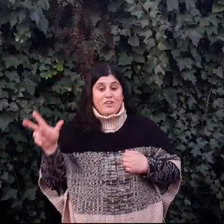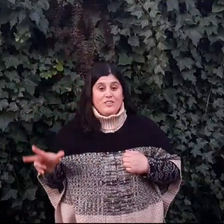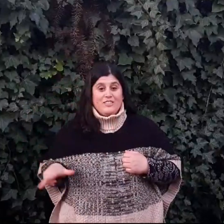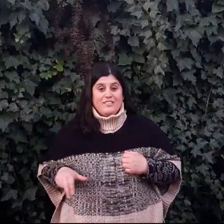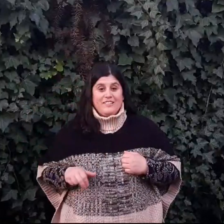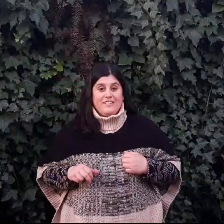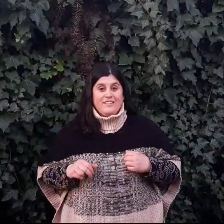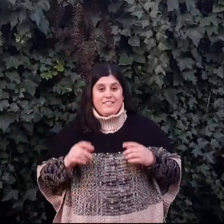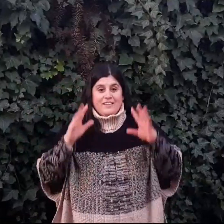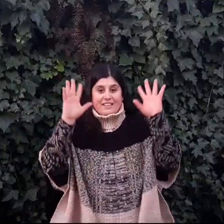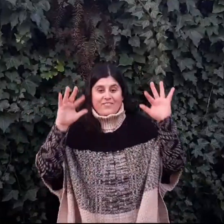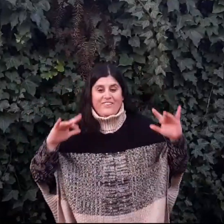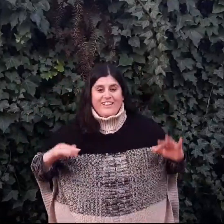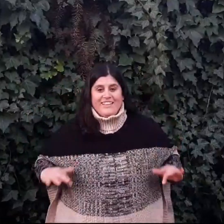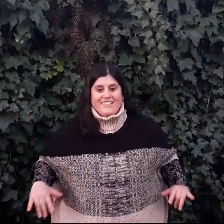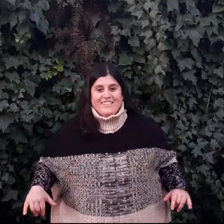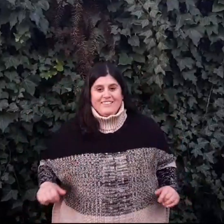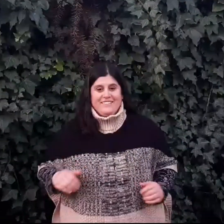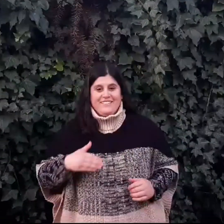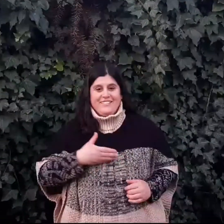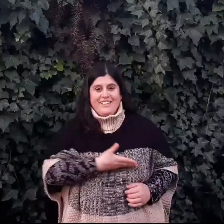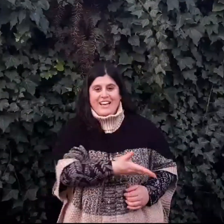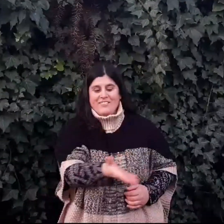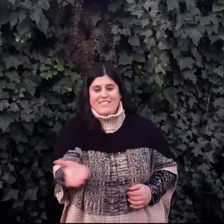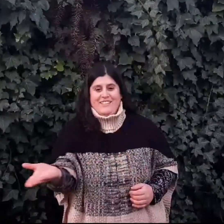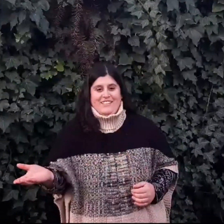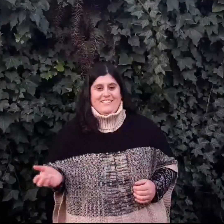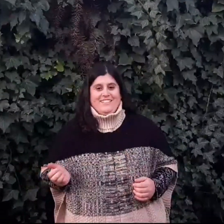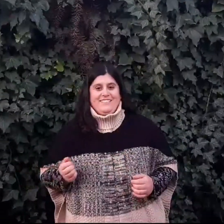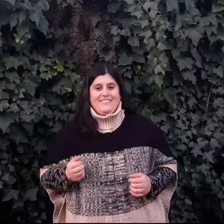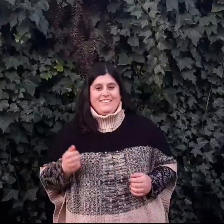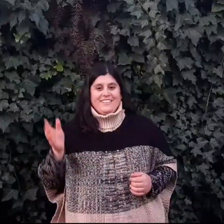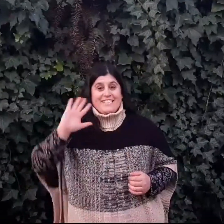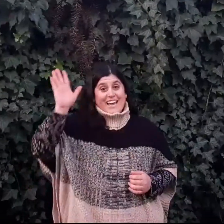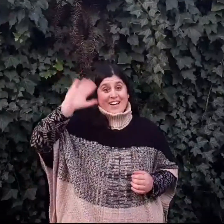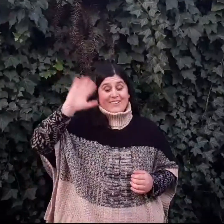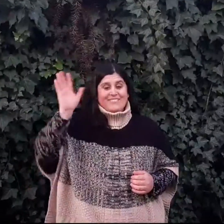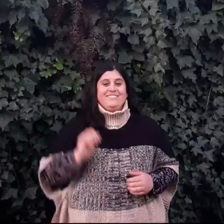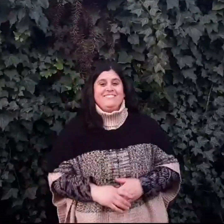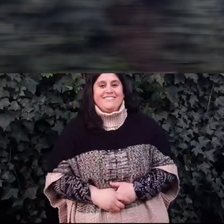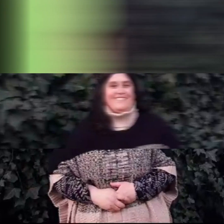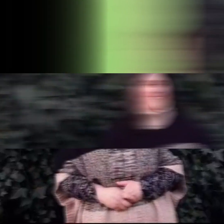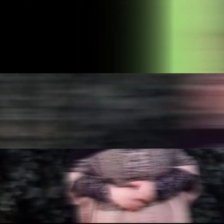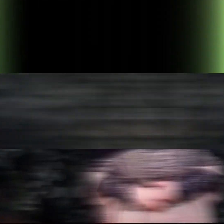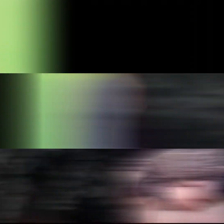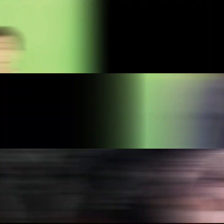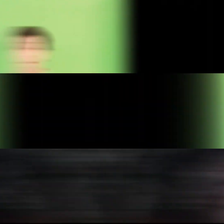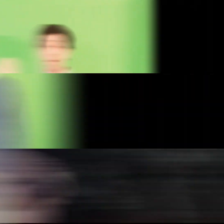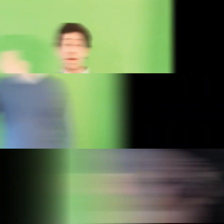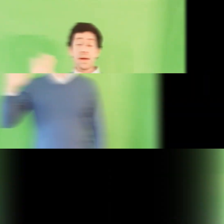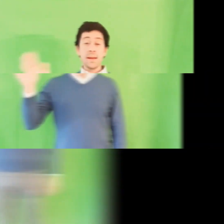Que aquel que empezó la buena obra en mí La irá perfeccionando